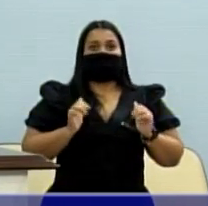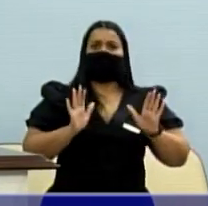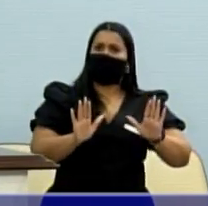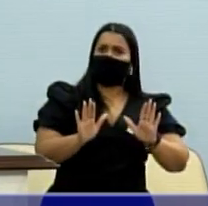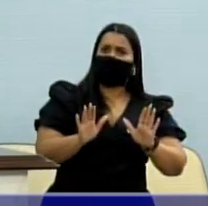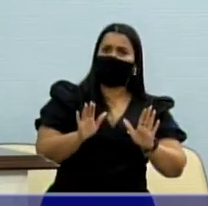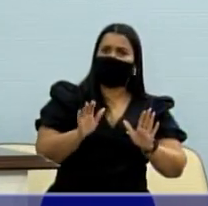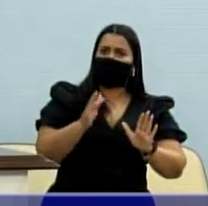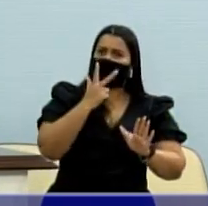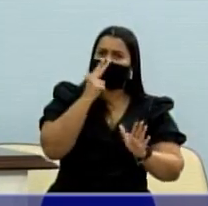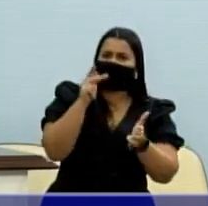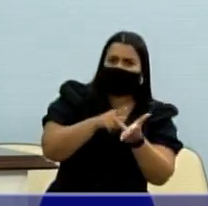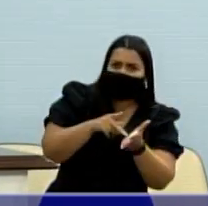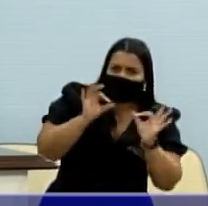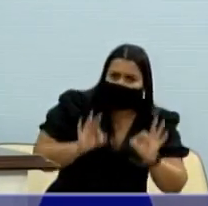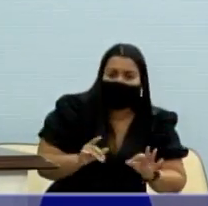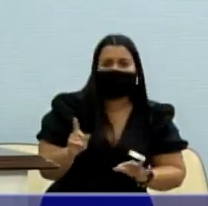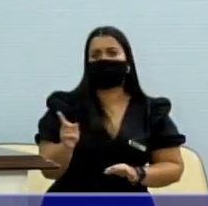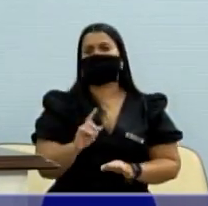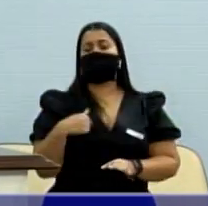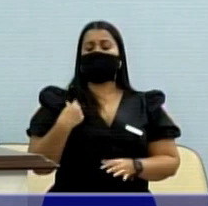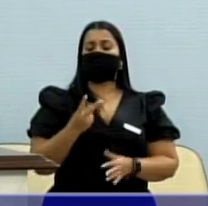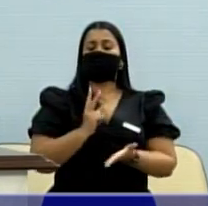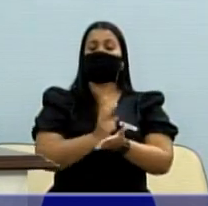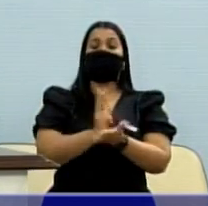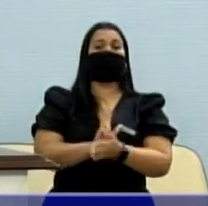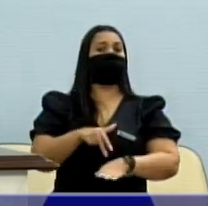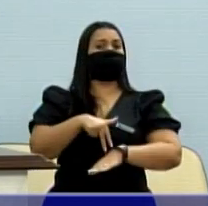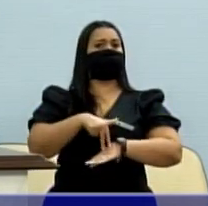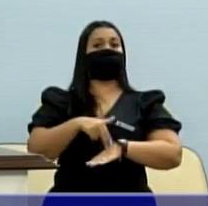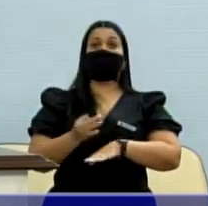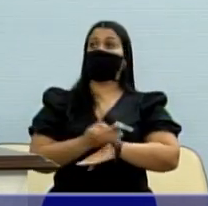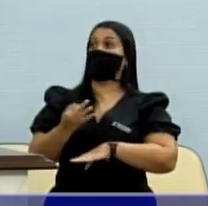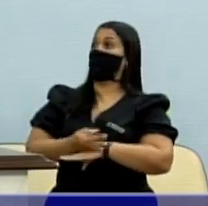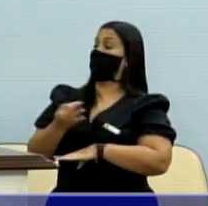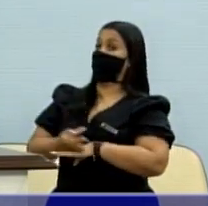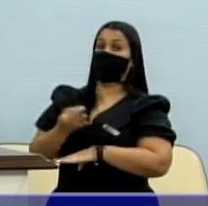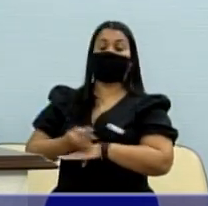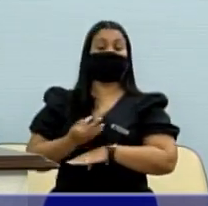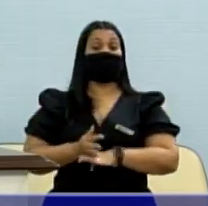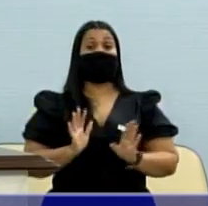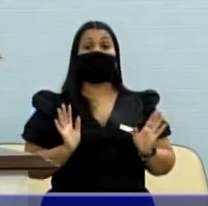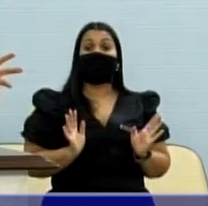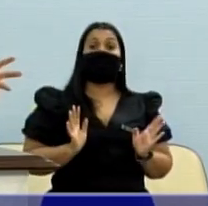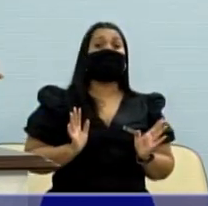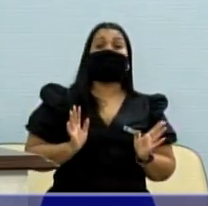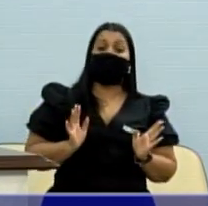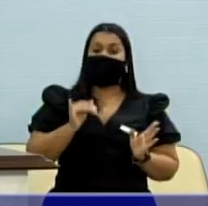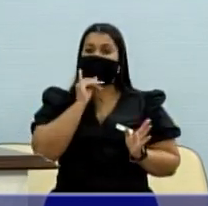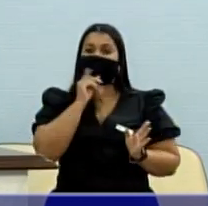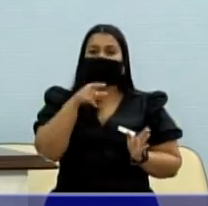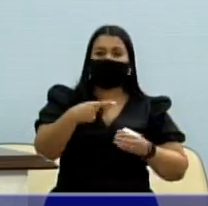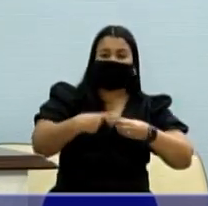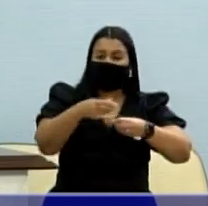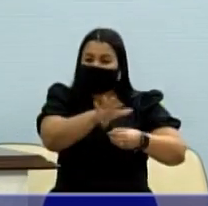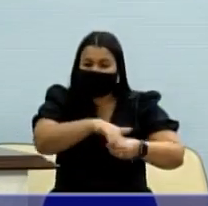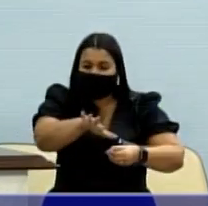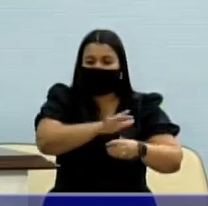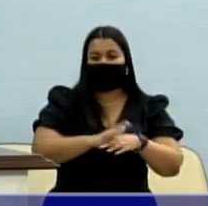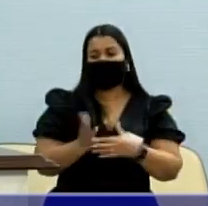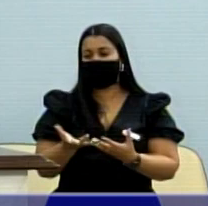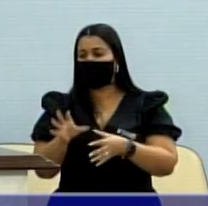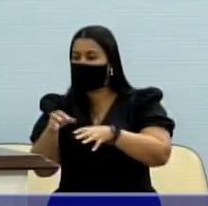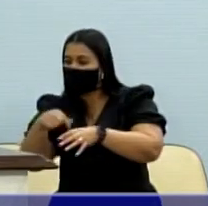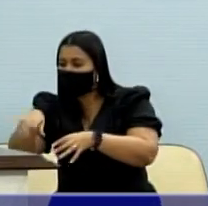verdade absoluta. Eu sempre me coloquei muito resistente a essa tese de que a determinada cidade, determinado